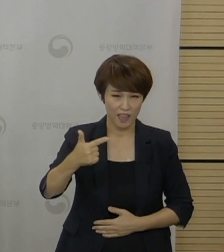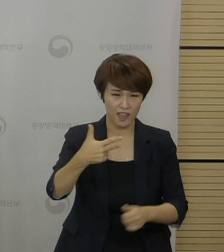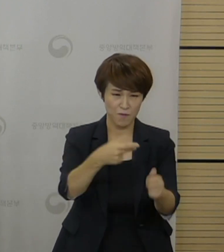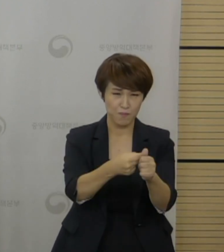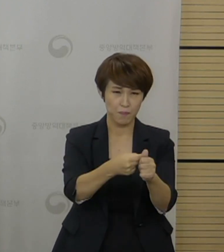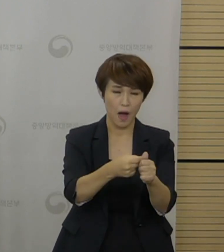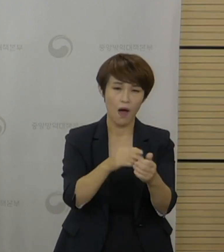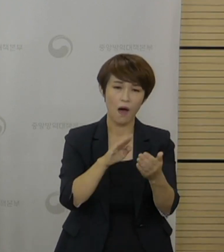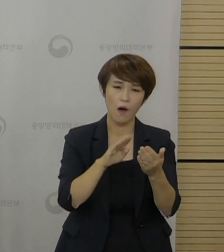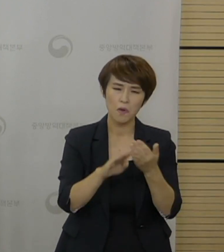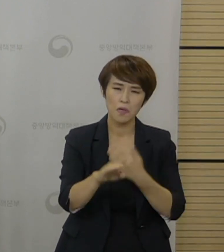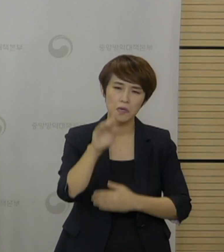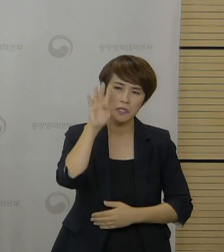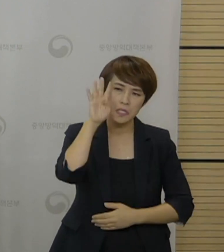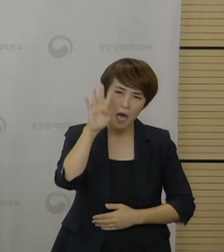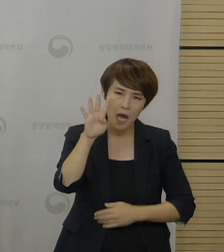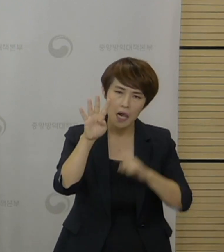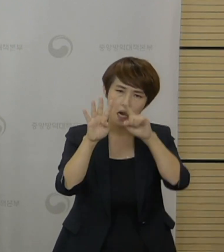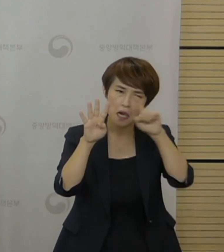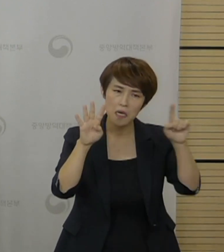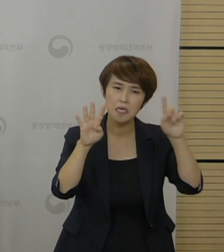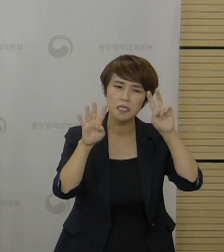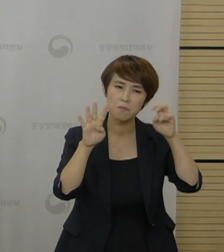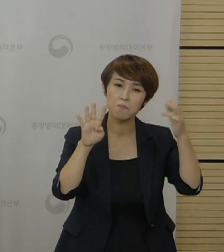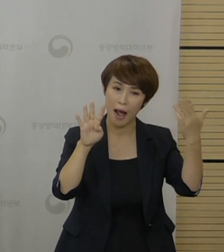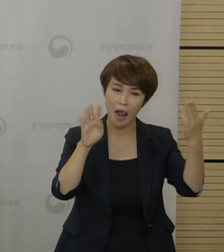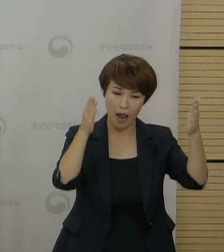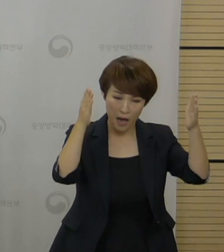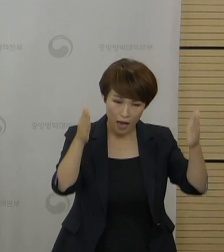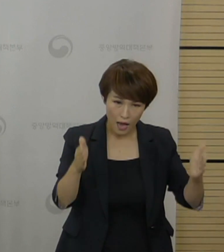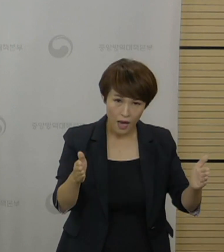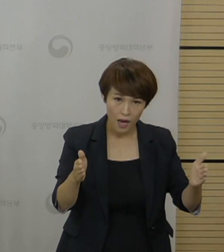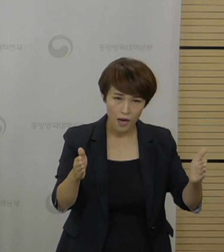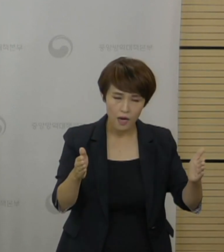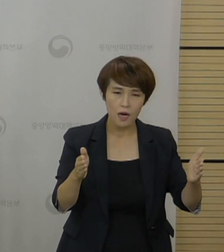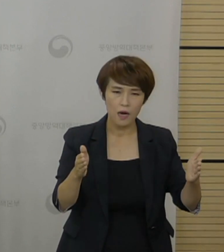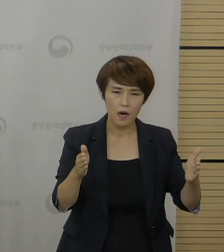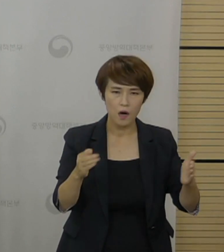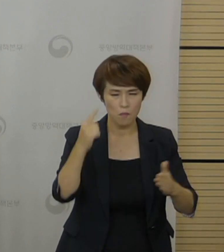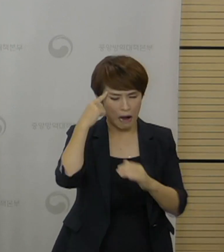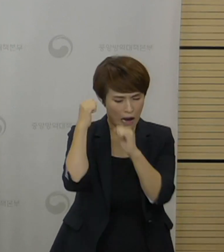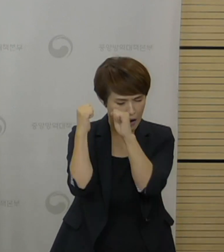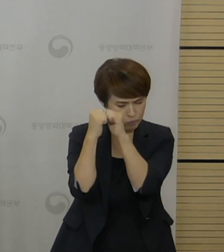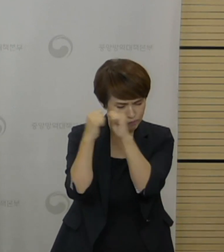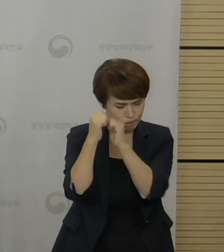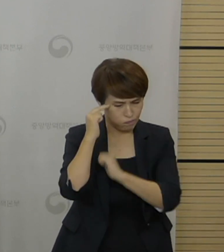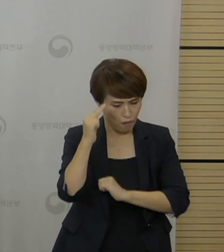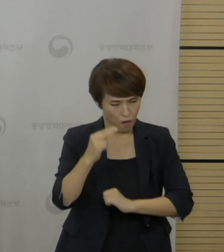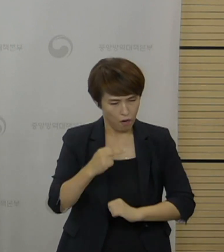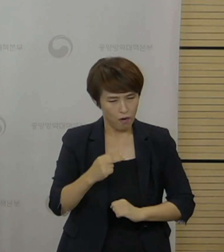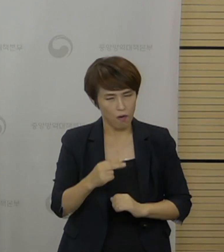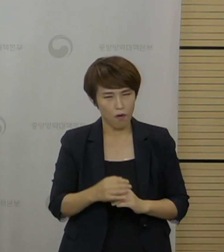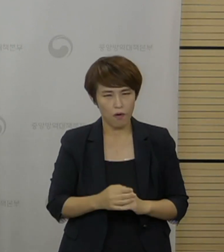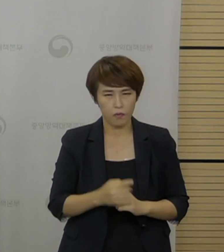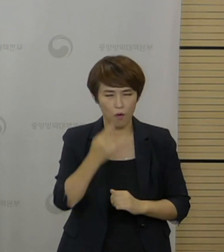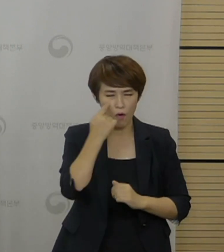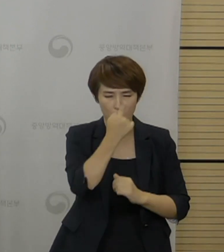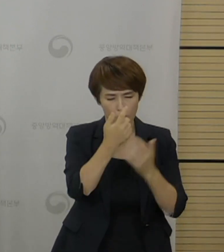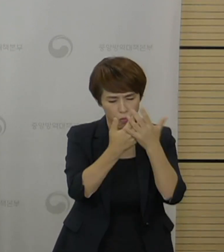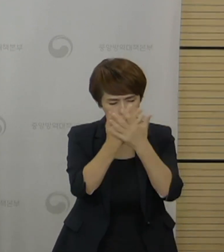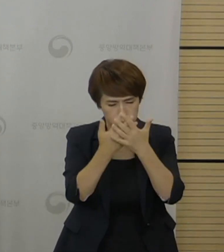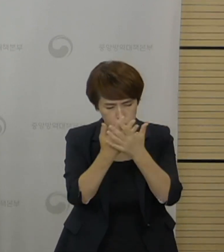후에 4주 사이에는 지속적인 두통, 구토, 시야 흐려짐 등의